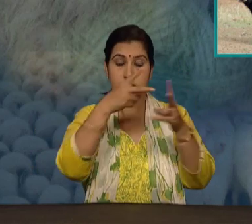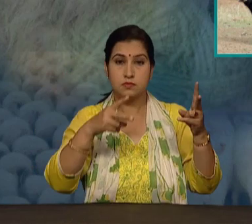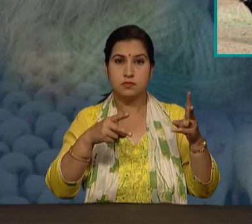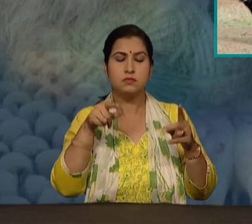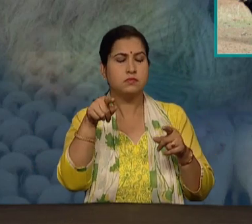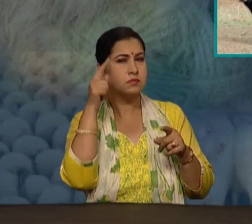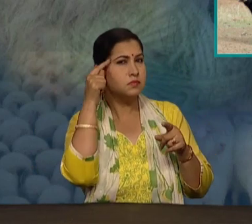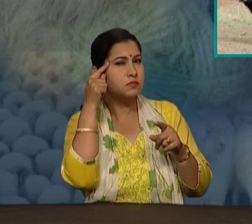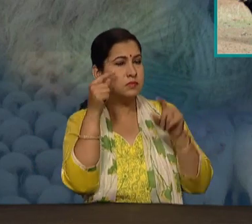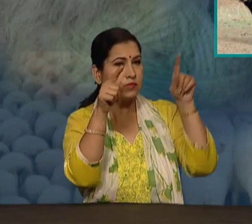बात समान दिख रही है?